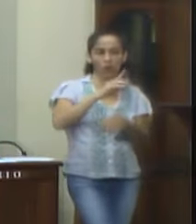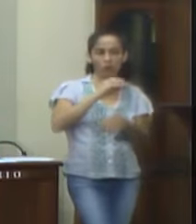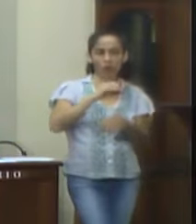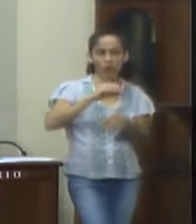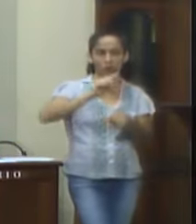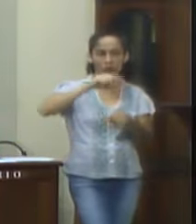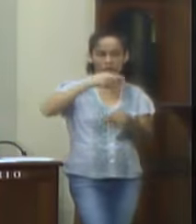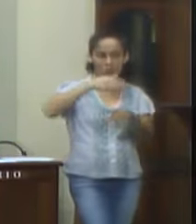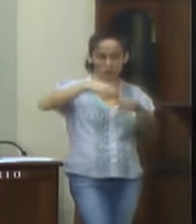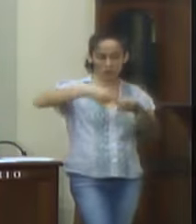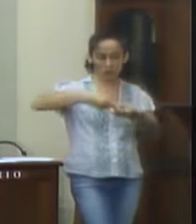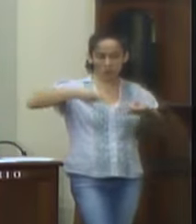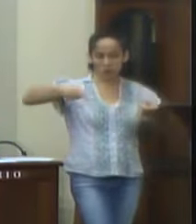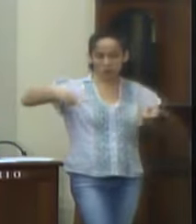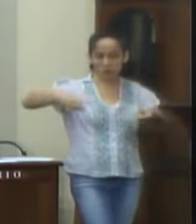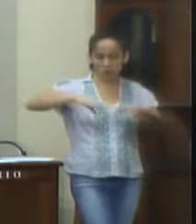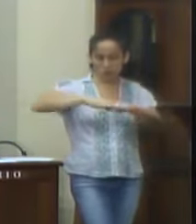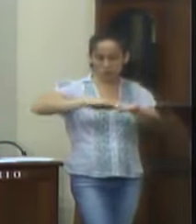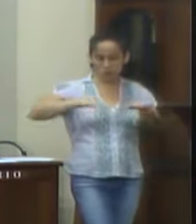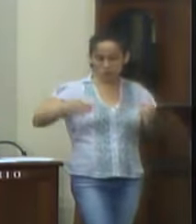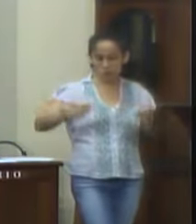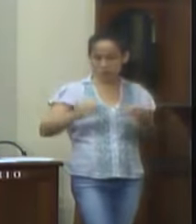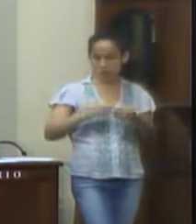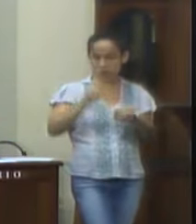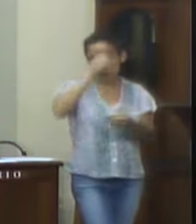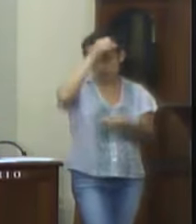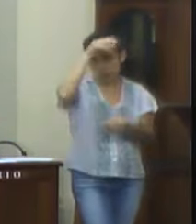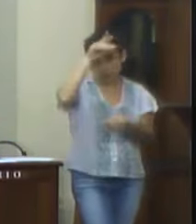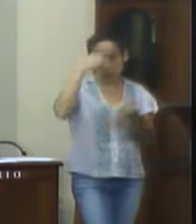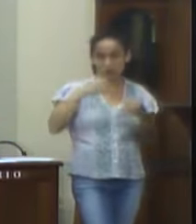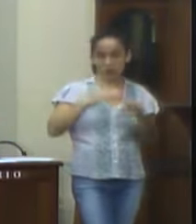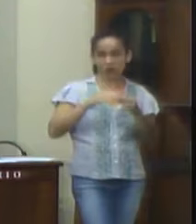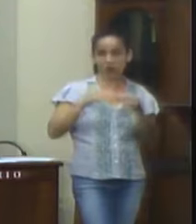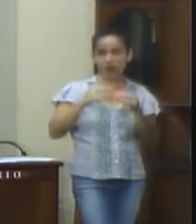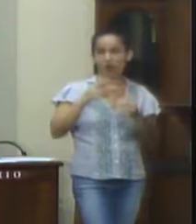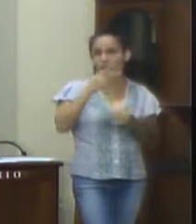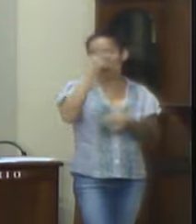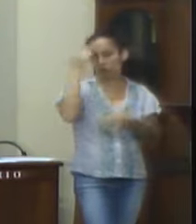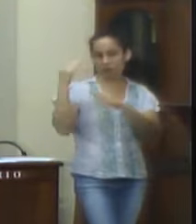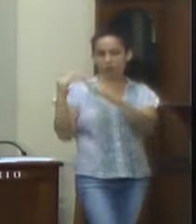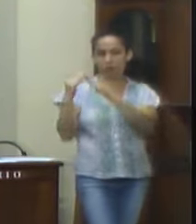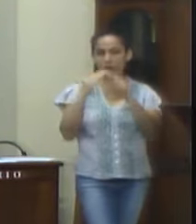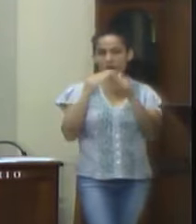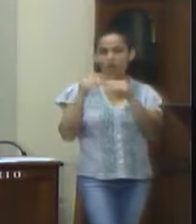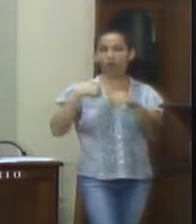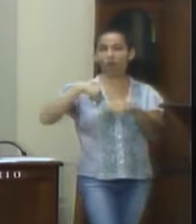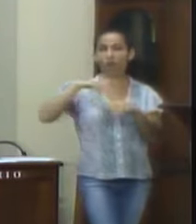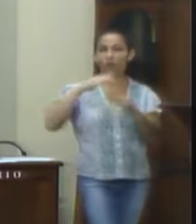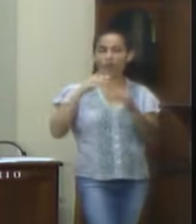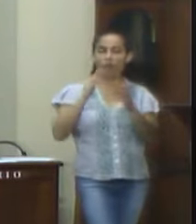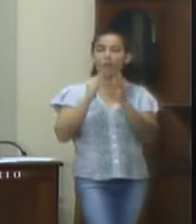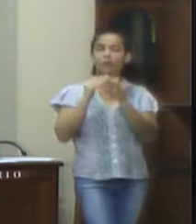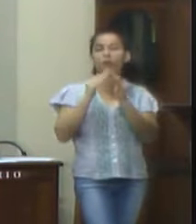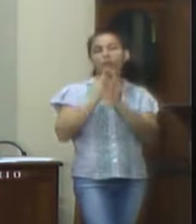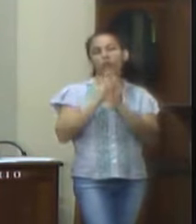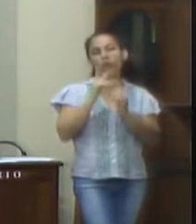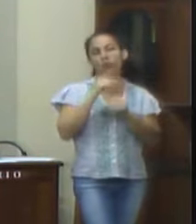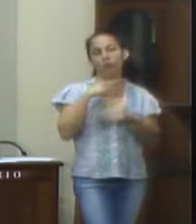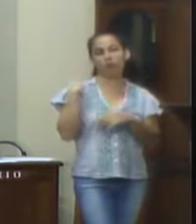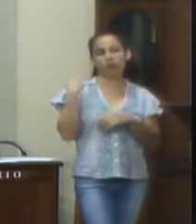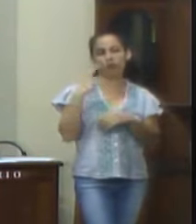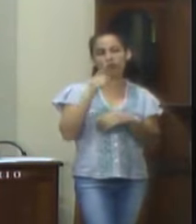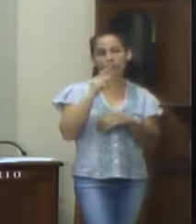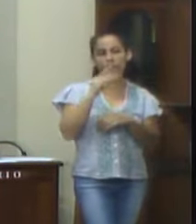de responsabilidade da Prefeitura Municipal de Valença e foi solicitado por morador que esteve em meu gabinete e nos encaminhou o pedido e as